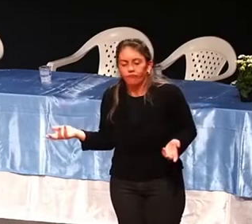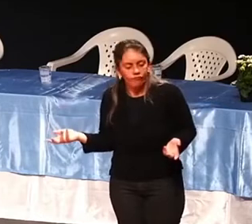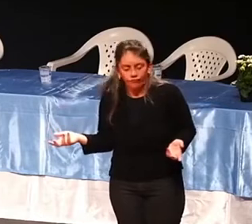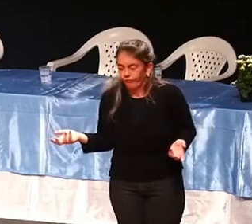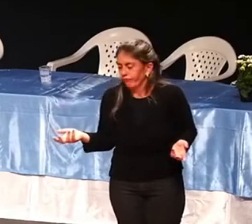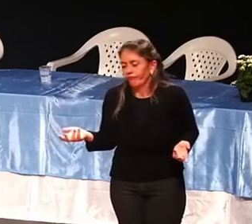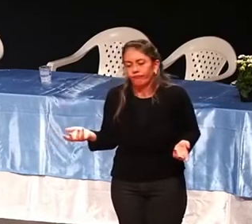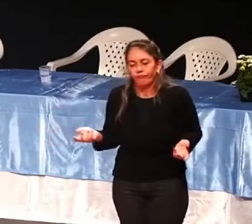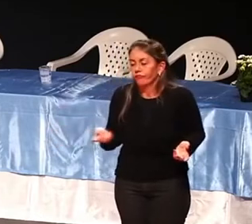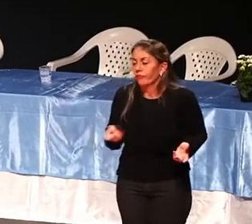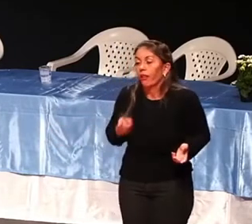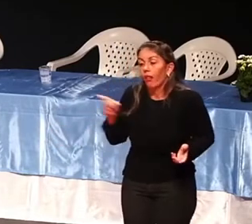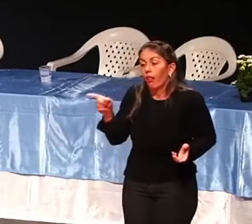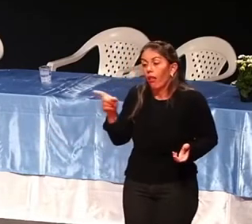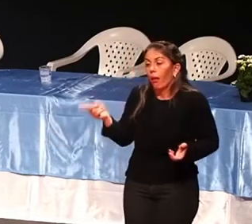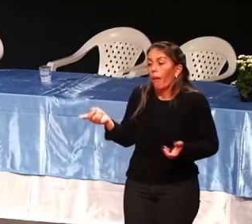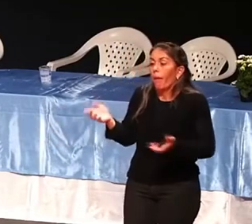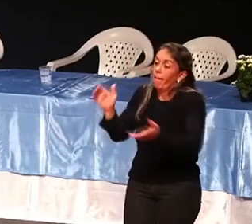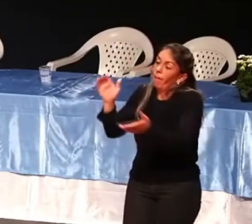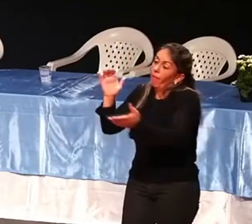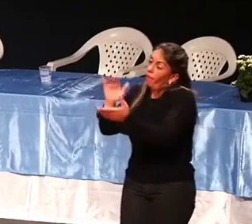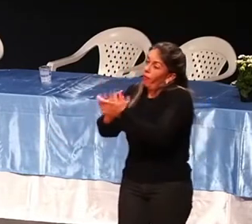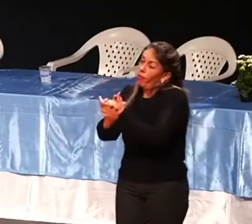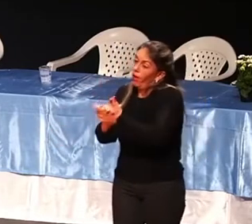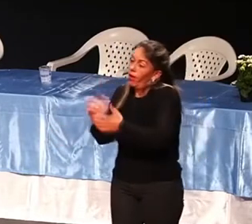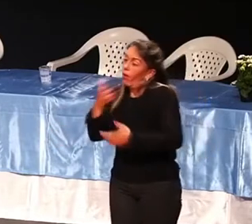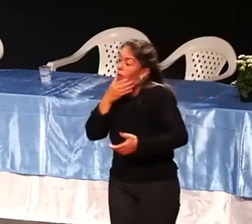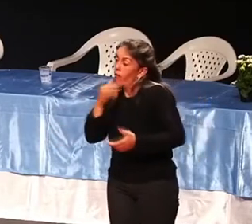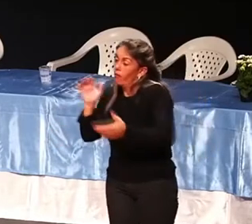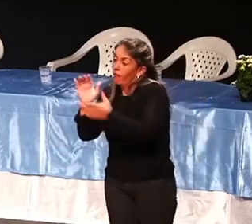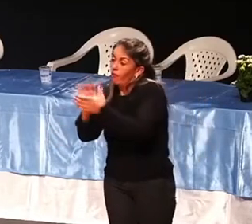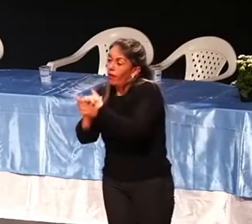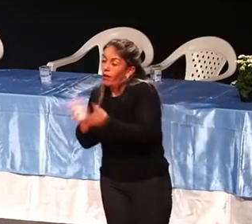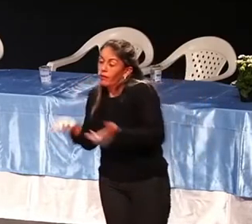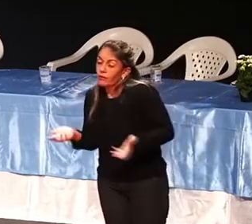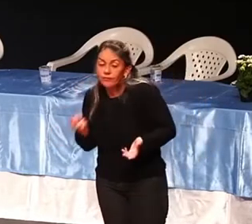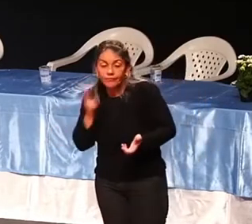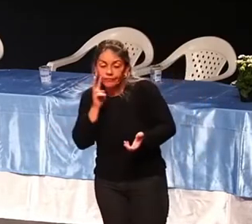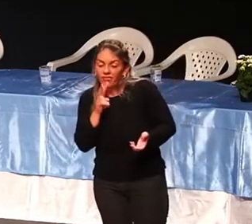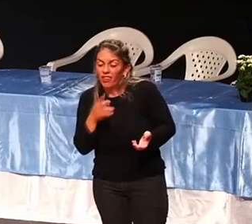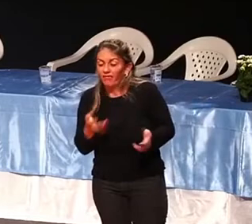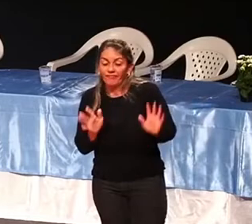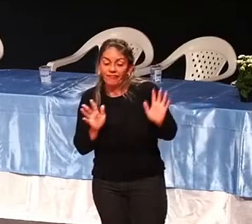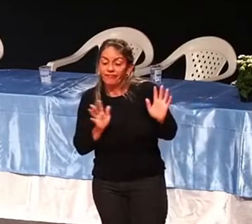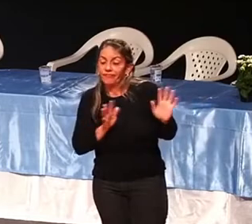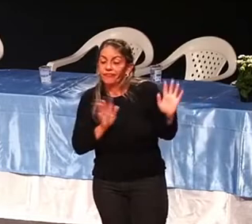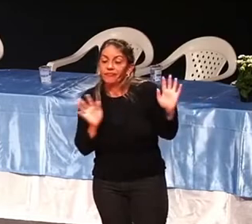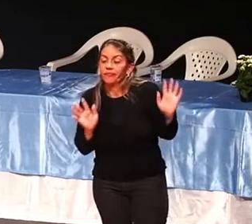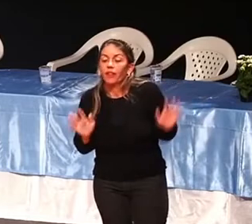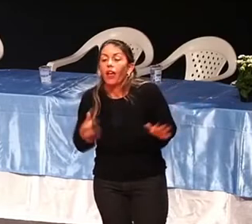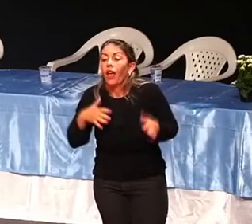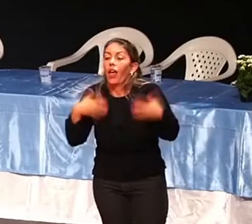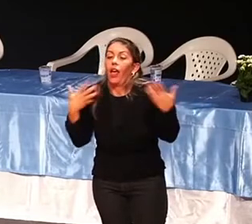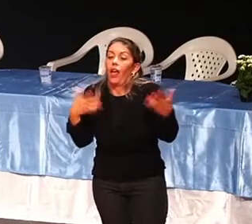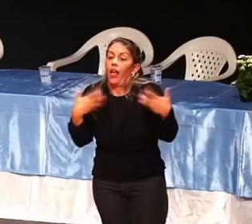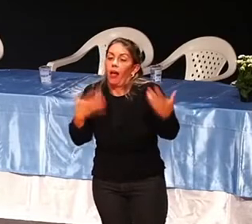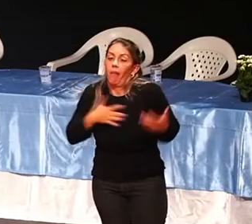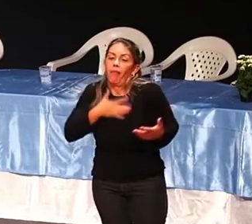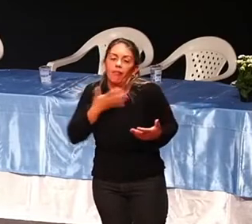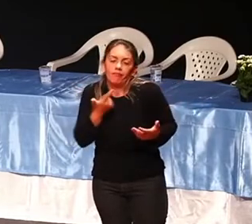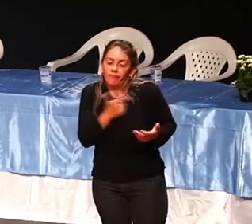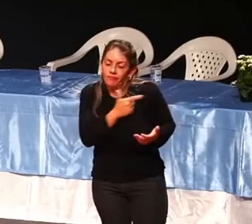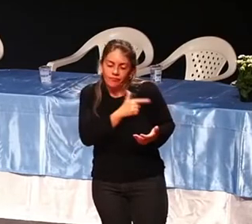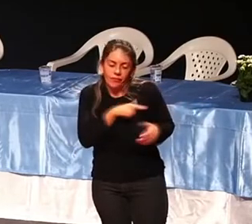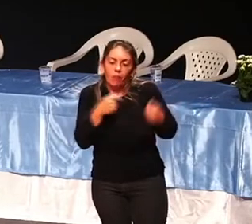O que vai acontecer? Vai também acabar a motivação. Eu sei que é mais confortável às vezes, né? Mas a gente tem que descobrir como se